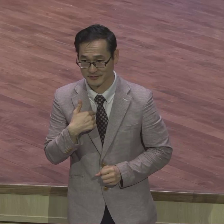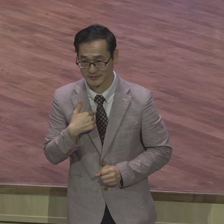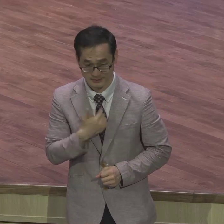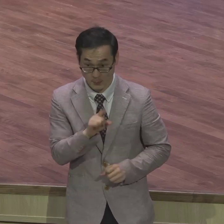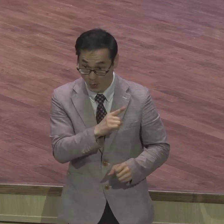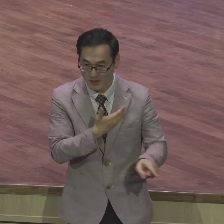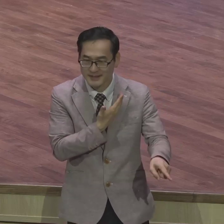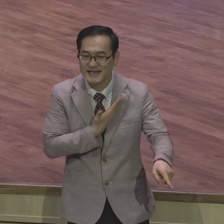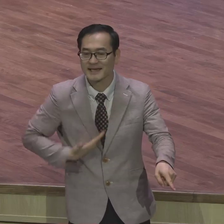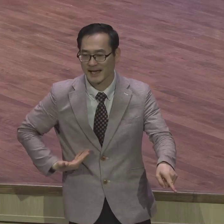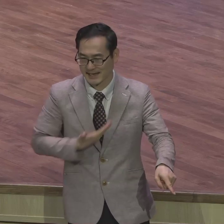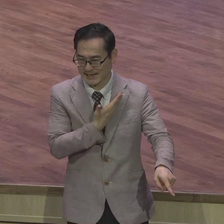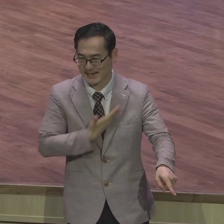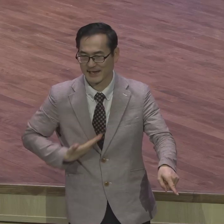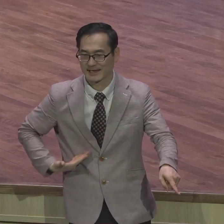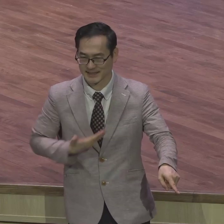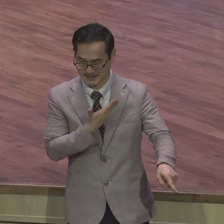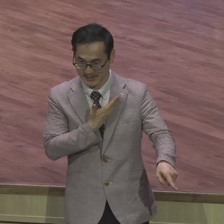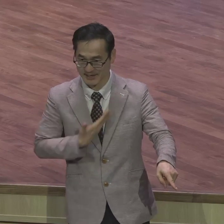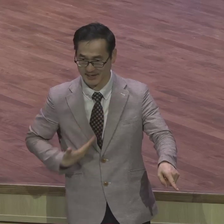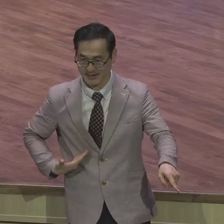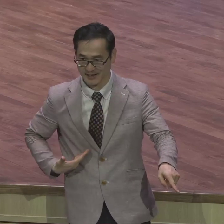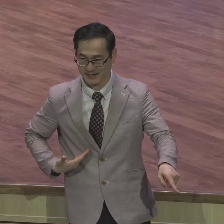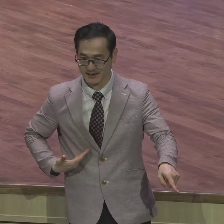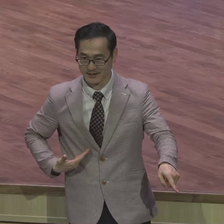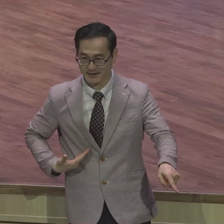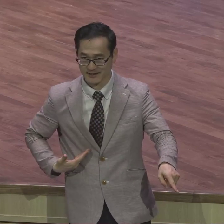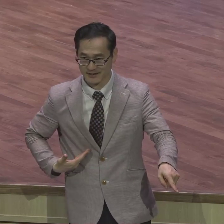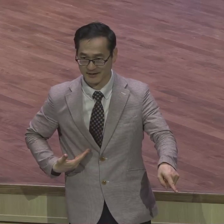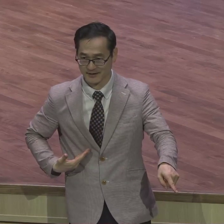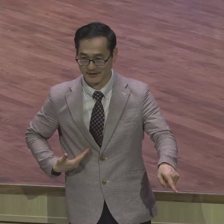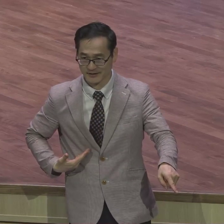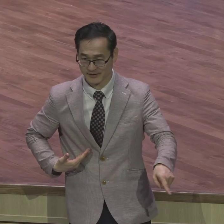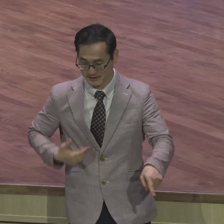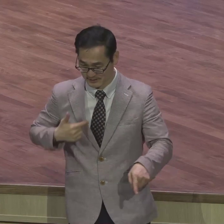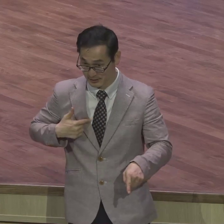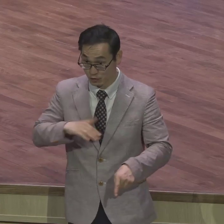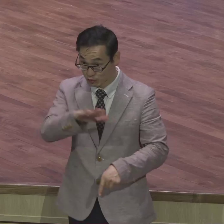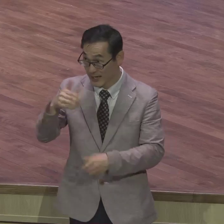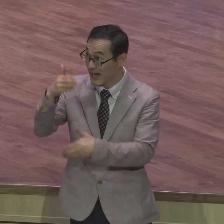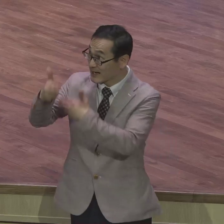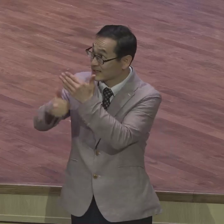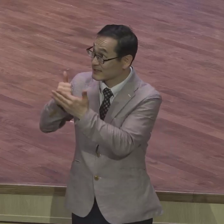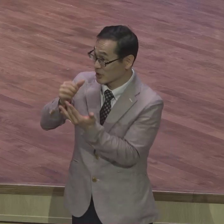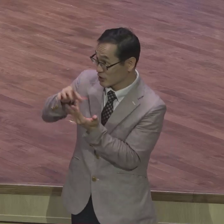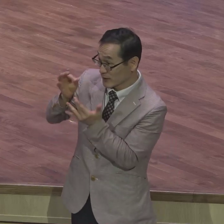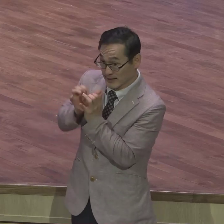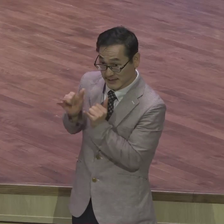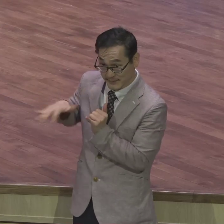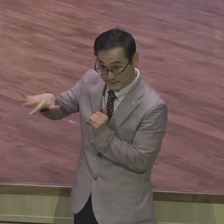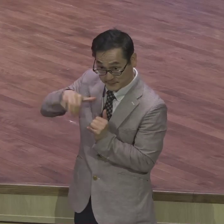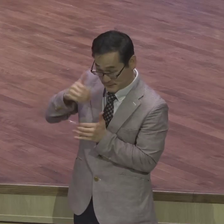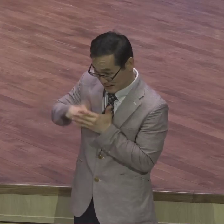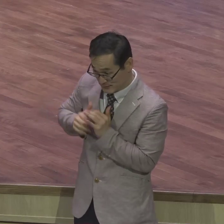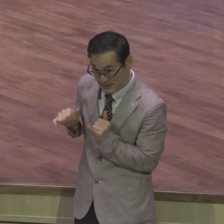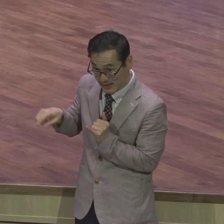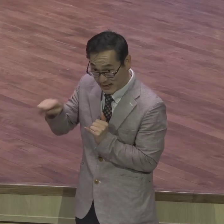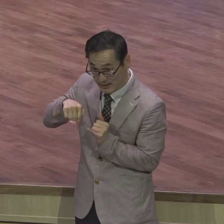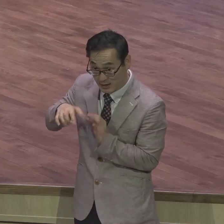하나님의 은약자와 남원자를 통해서 이 시대를 하나님은 변역시켜 나가겠다는 말씀이에요 저와 여러분의 이 시대에